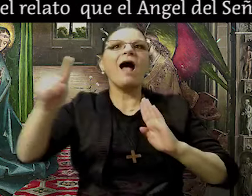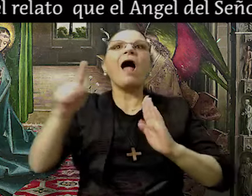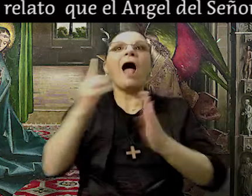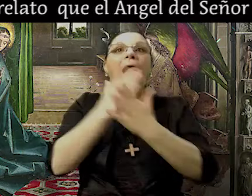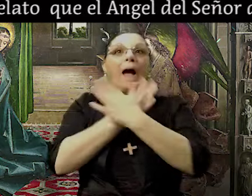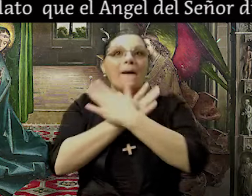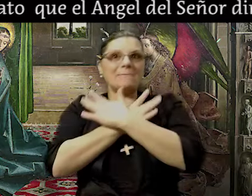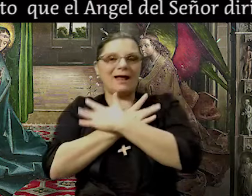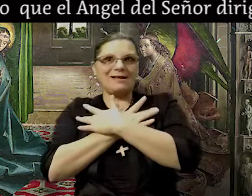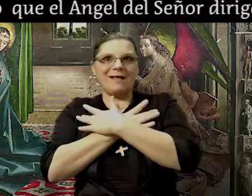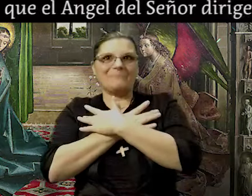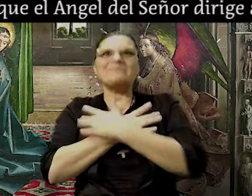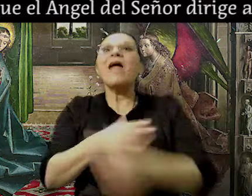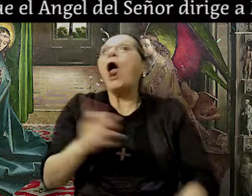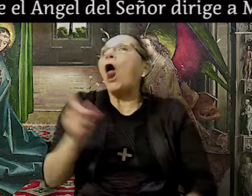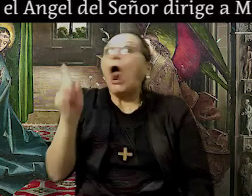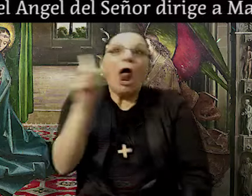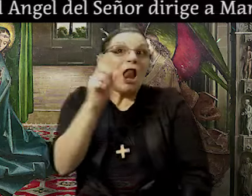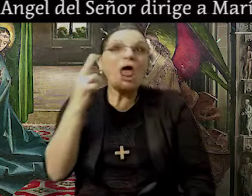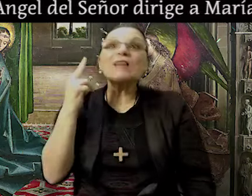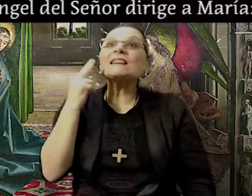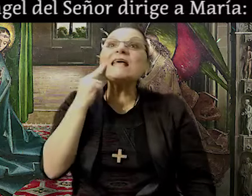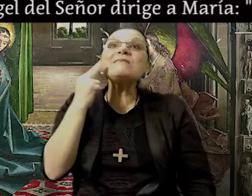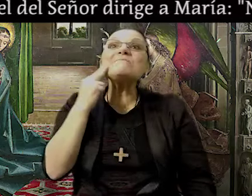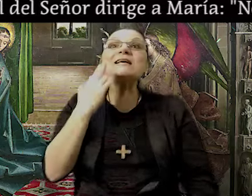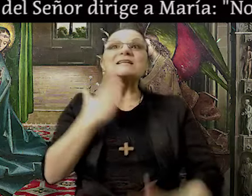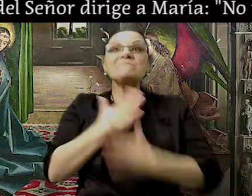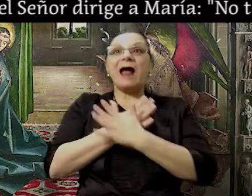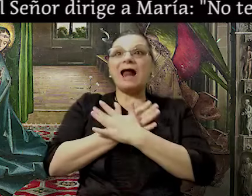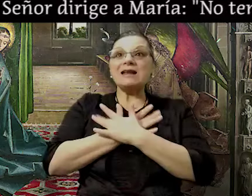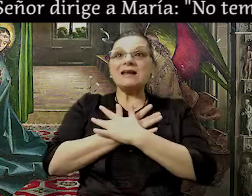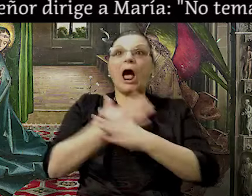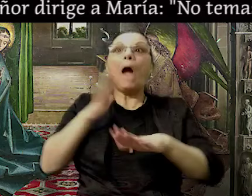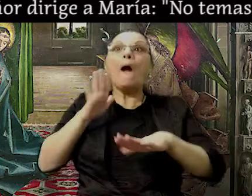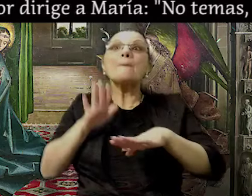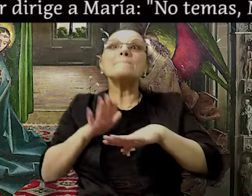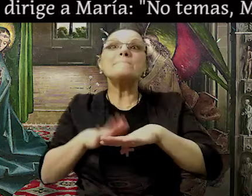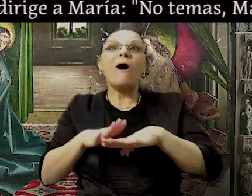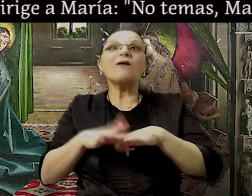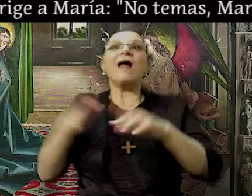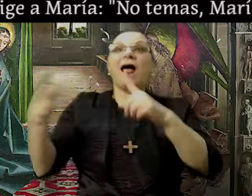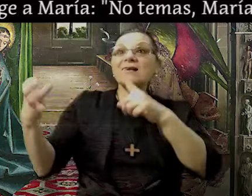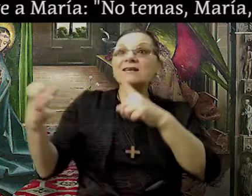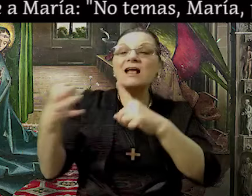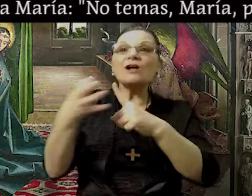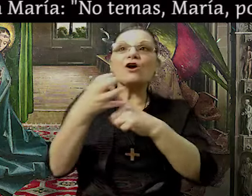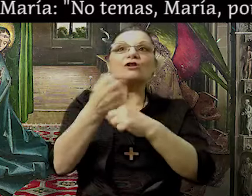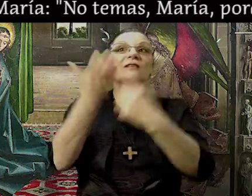No temas, María, porque has encontrado gracia ante Dios.